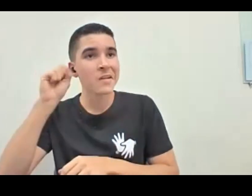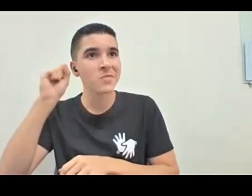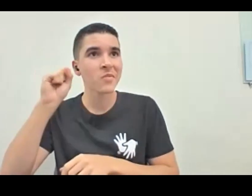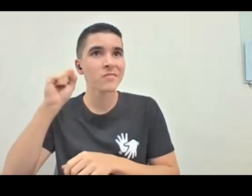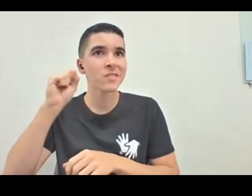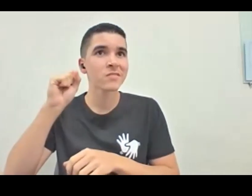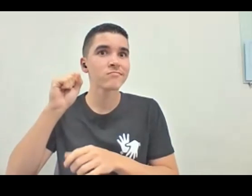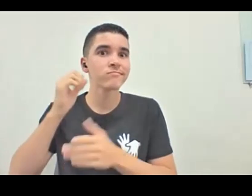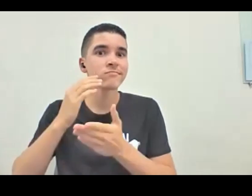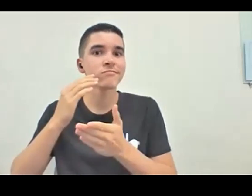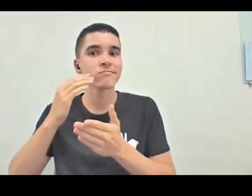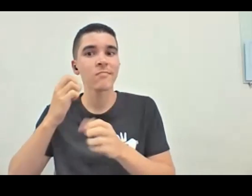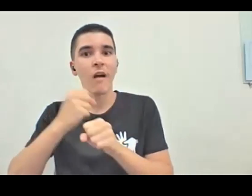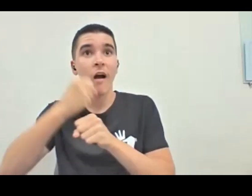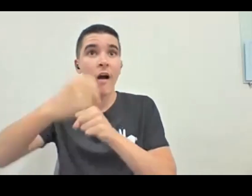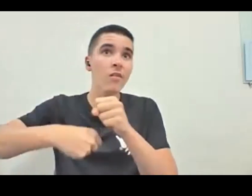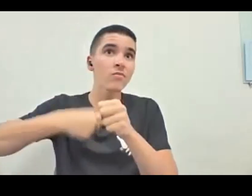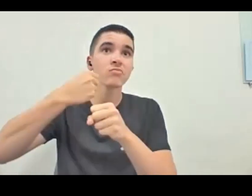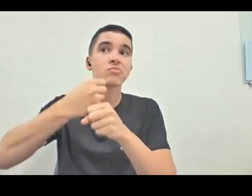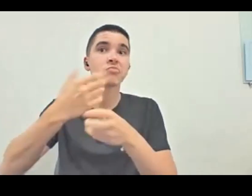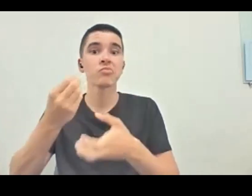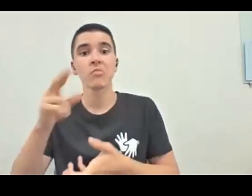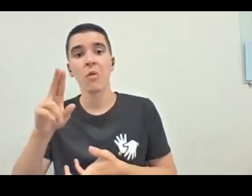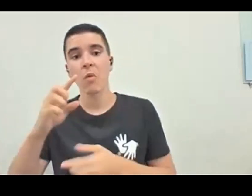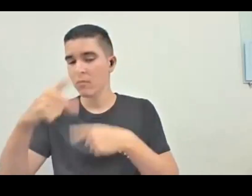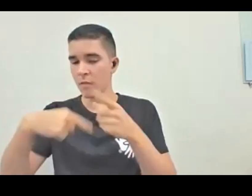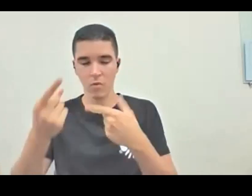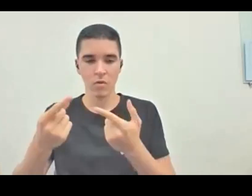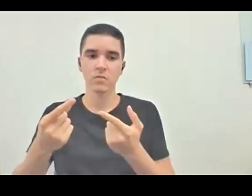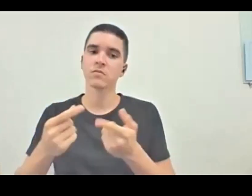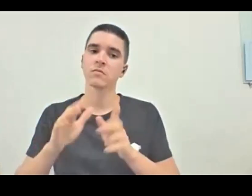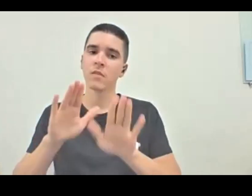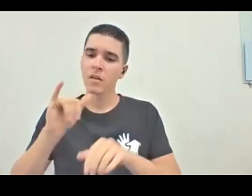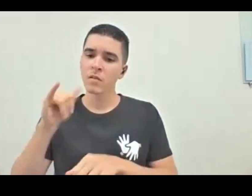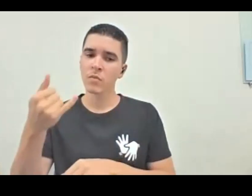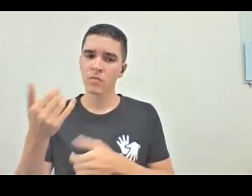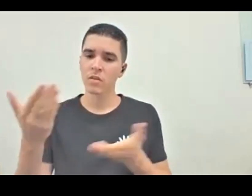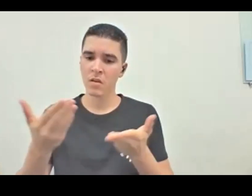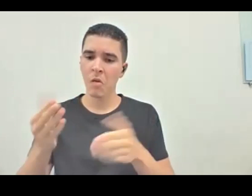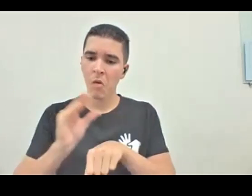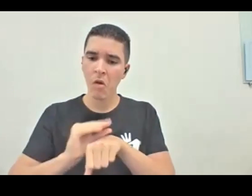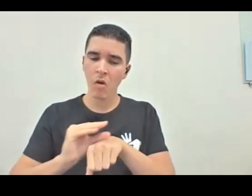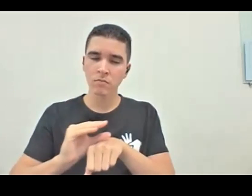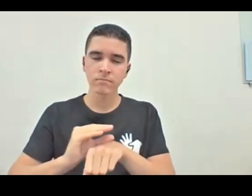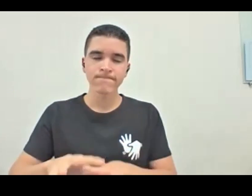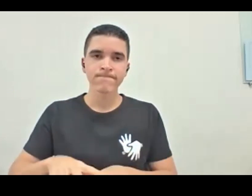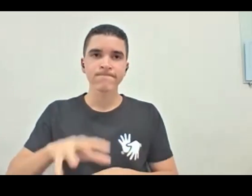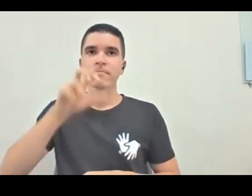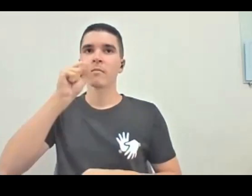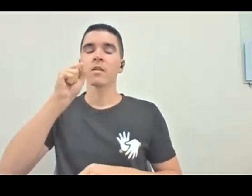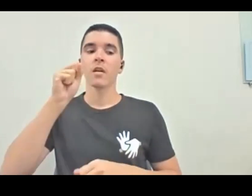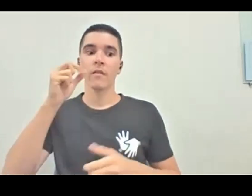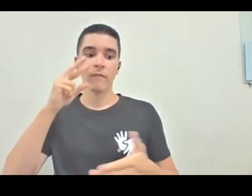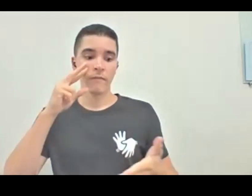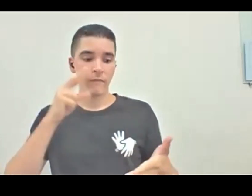que vocês aproveitem este momento que a gente está deste curso, para dar uma respirada, reolhar suas anotações.